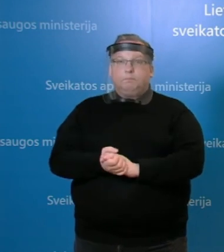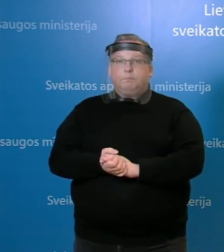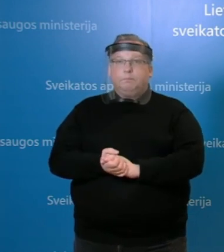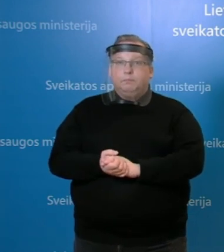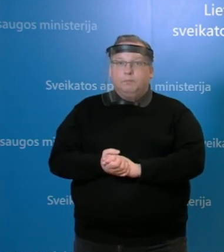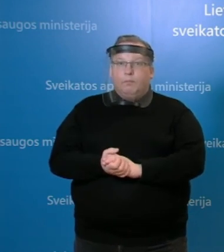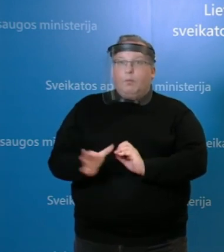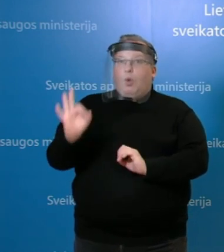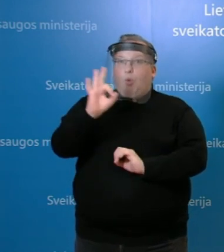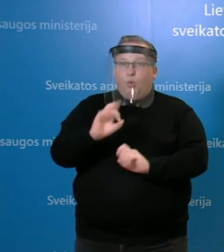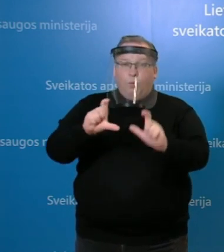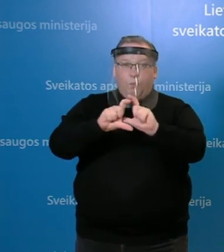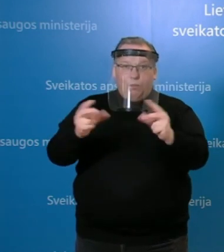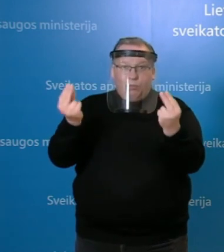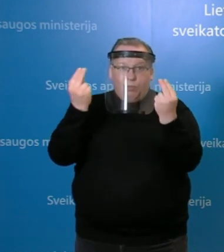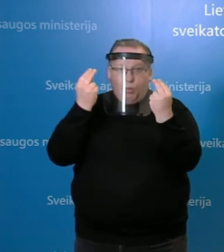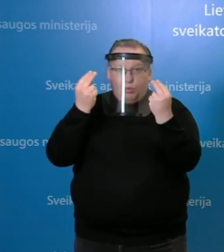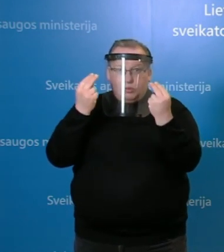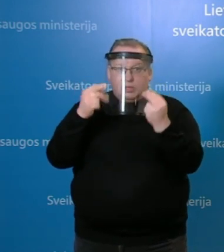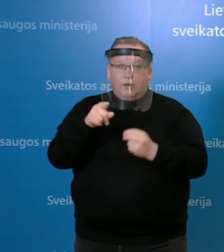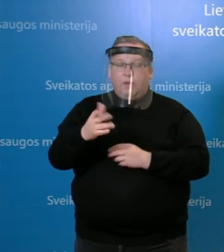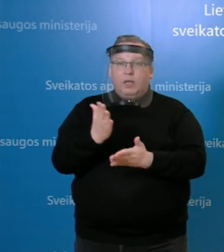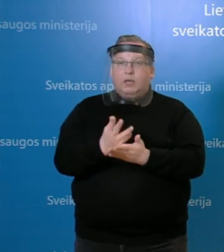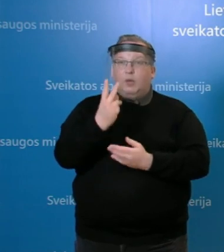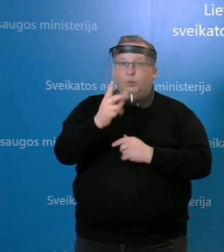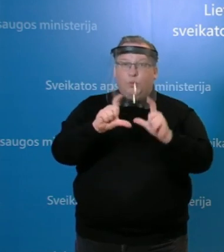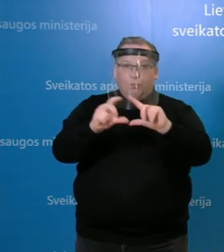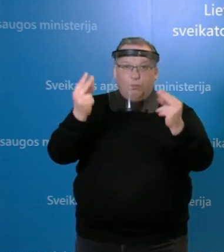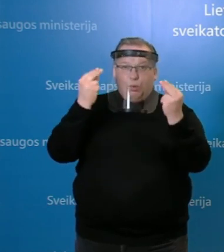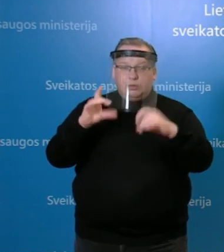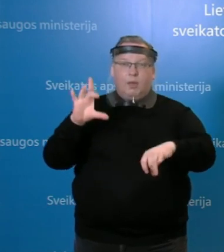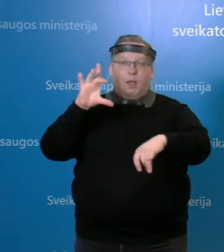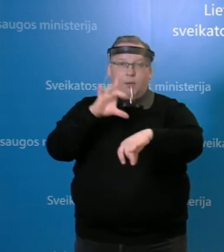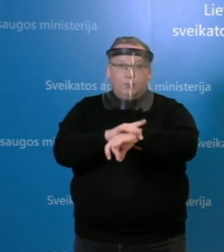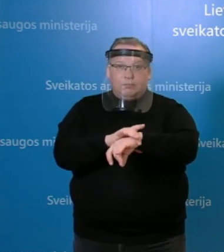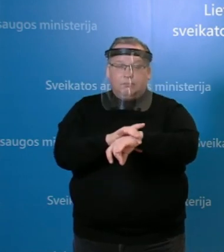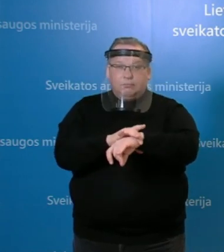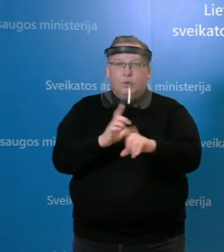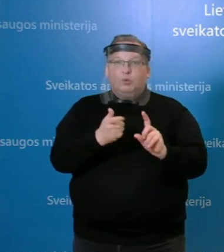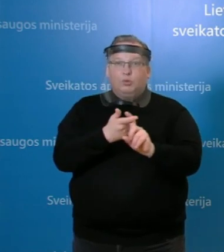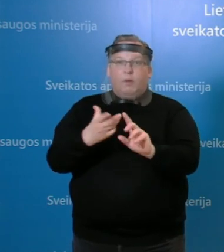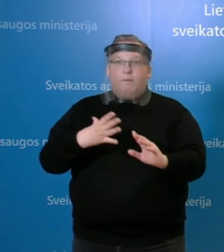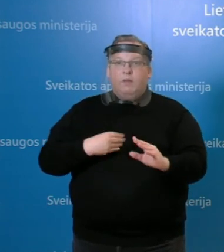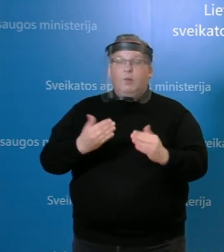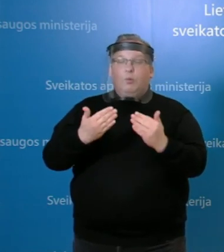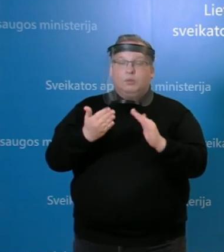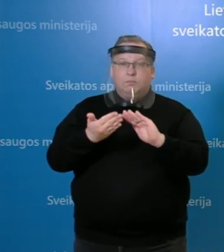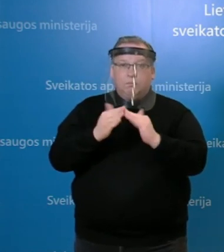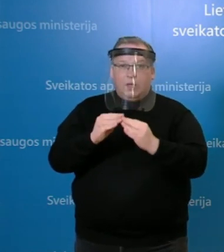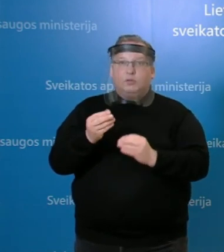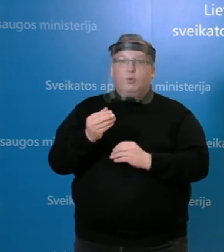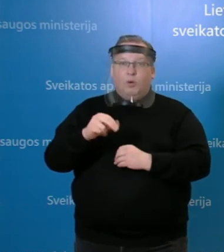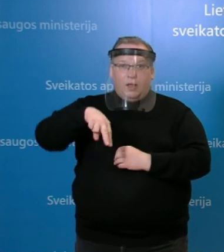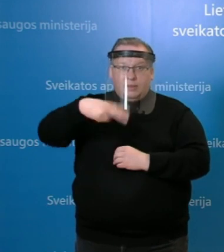Dėl moksleivių, jūs minėjote, kad yra du moksleivių nustatyti susijęs su Vilniaus miesto klinikinė ir ligoninė.